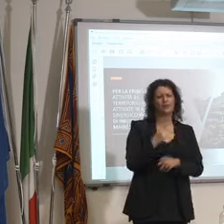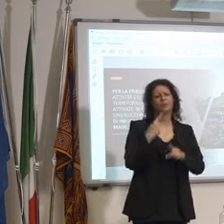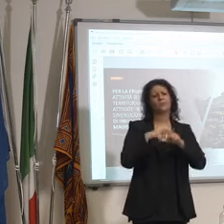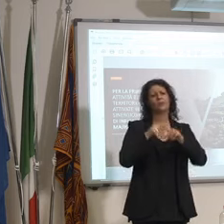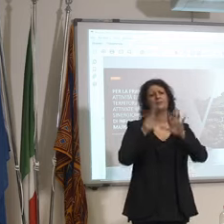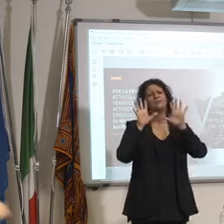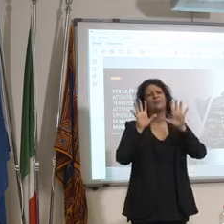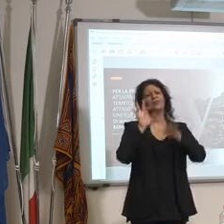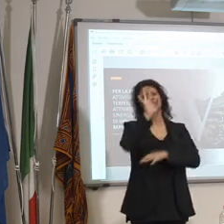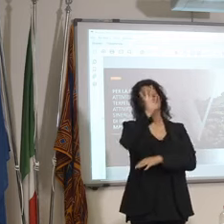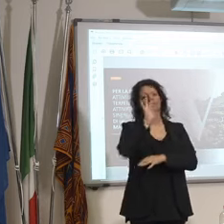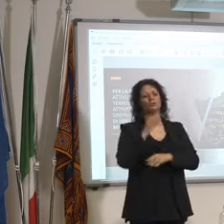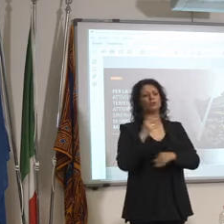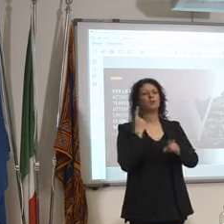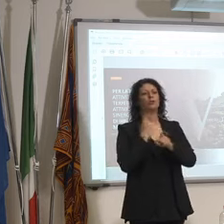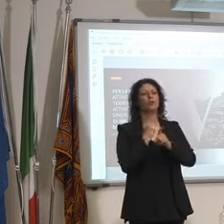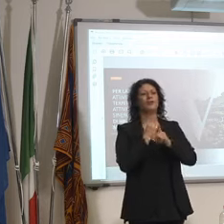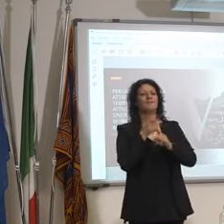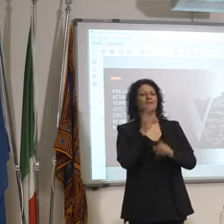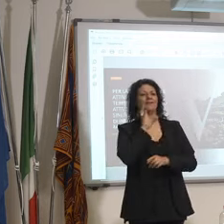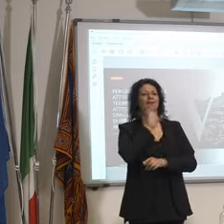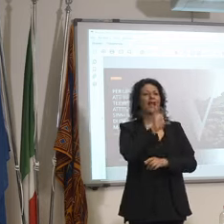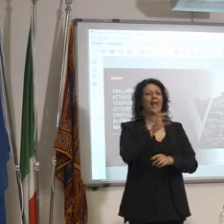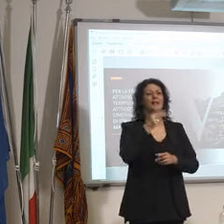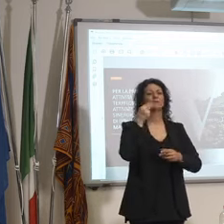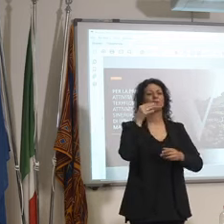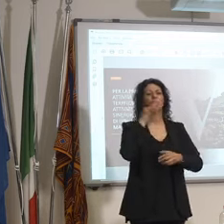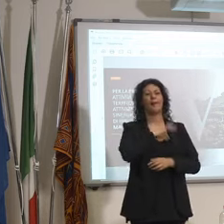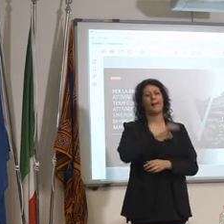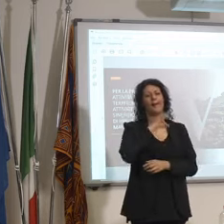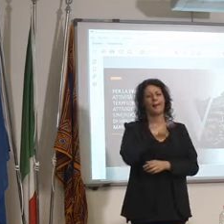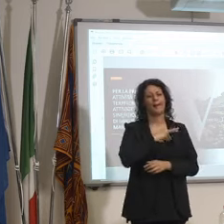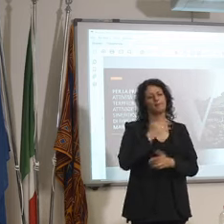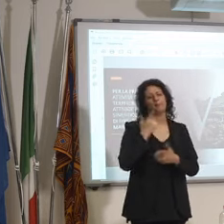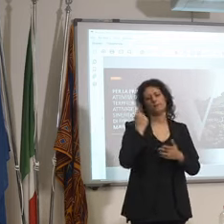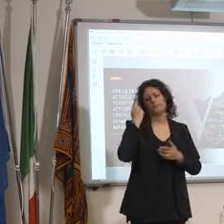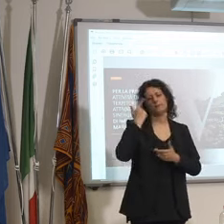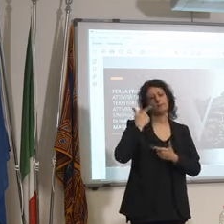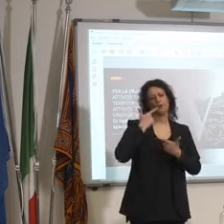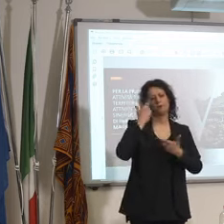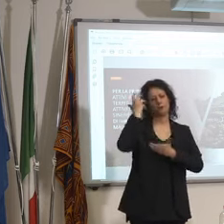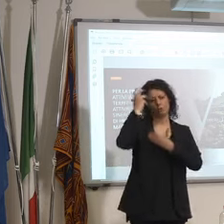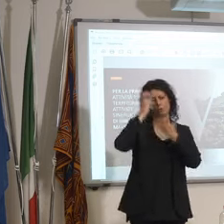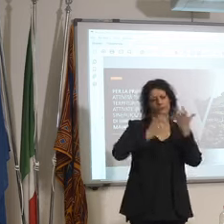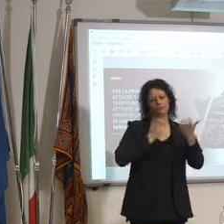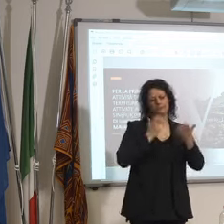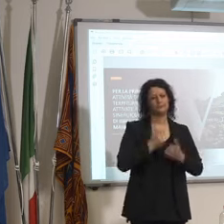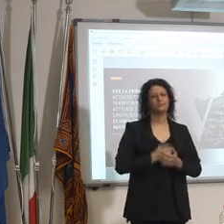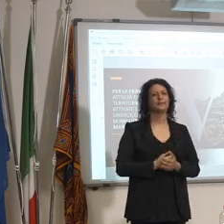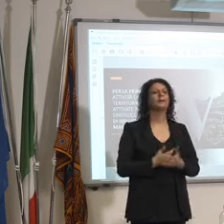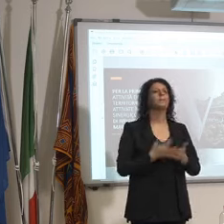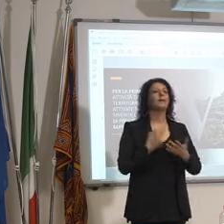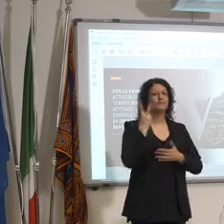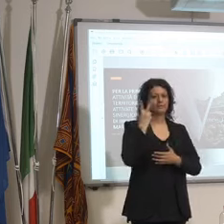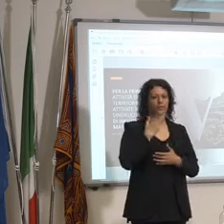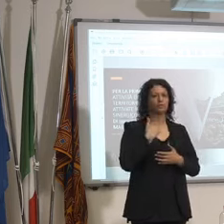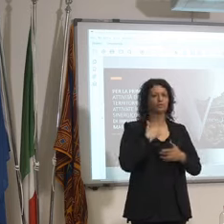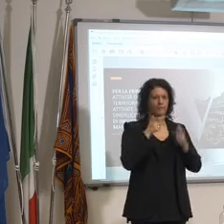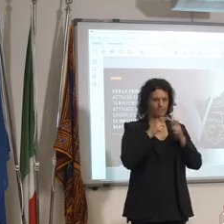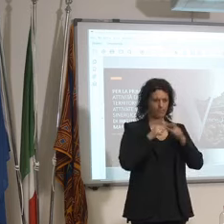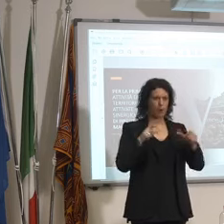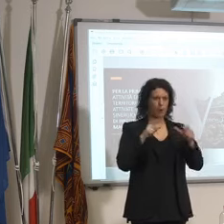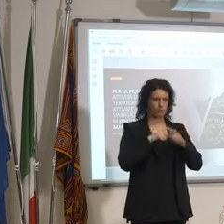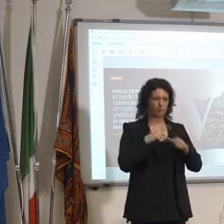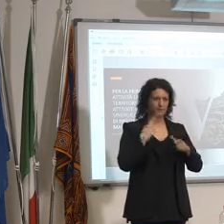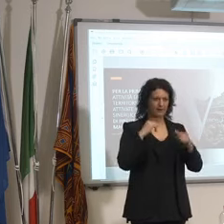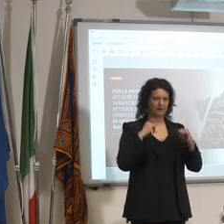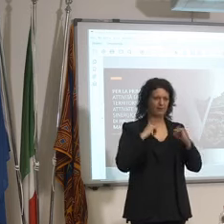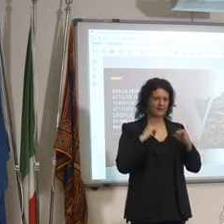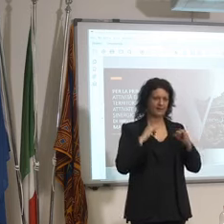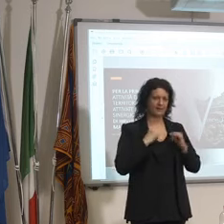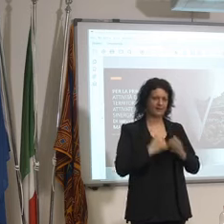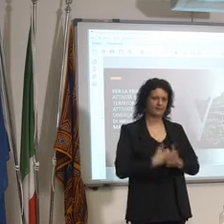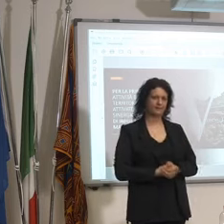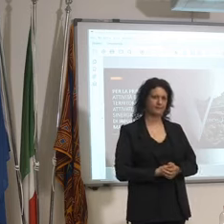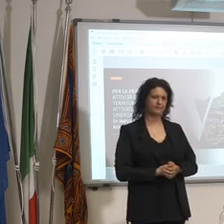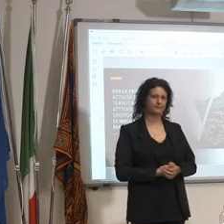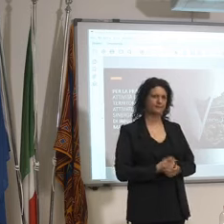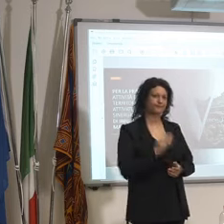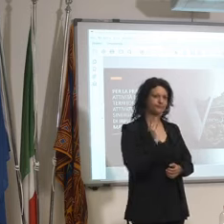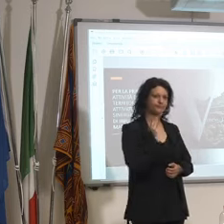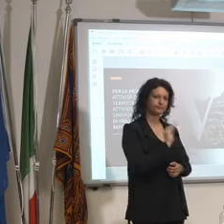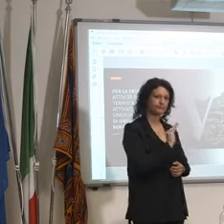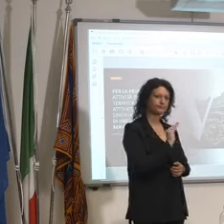reddito cioè che ha fatto un casino ma non va bene comunque c'è anche il bonus vacanza che magari qualcosa può aiutare un'ultima domanda leggera sul tema dei